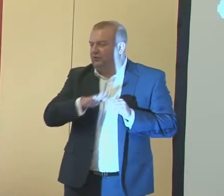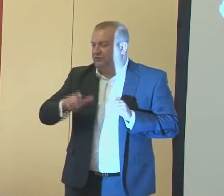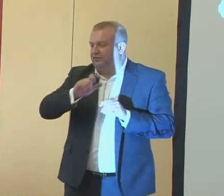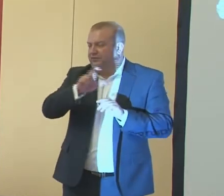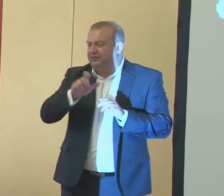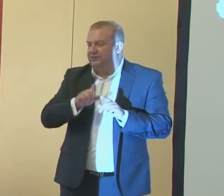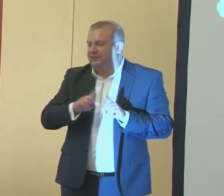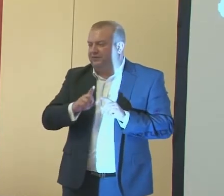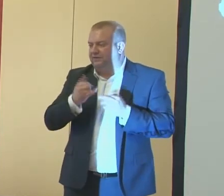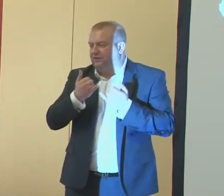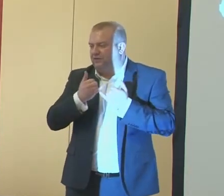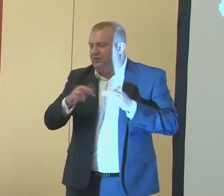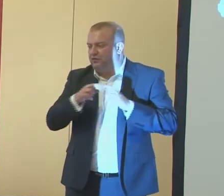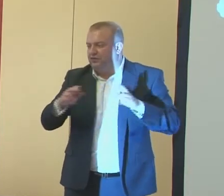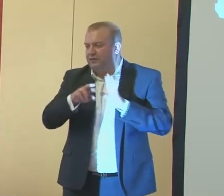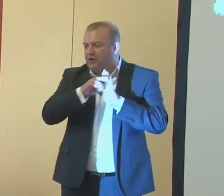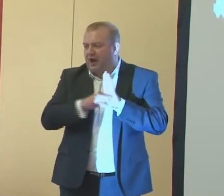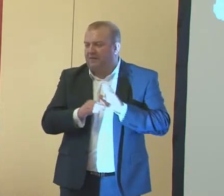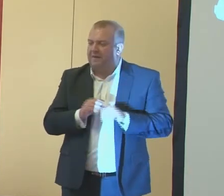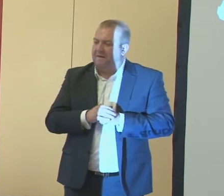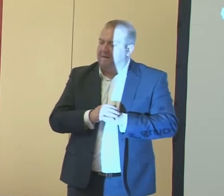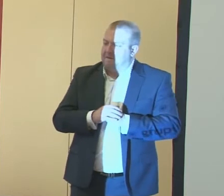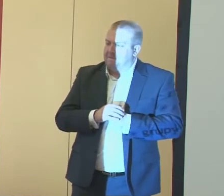w różnych programach z wizją.